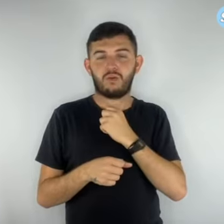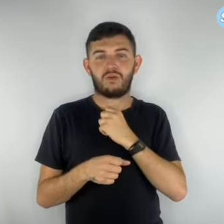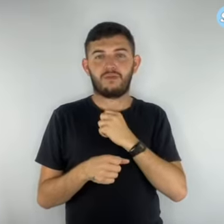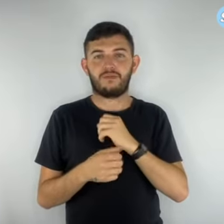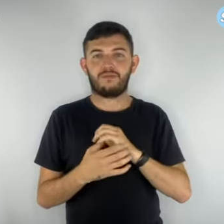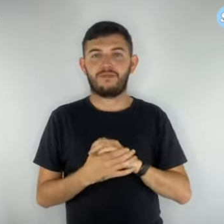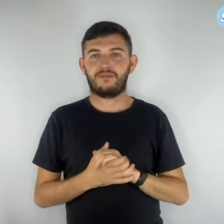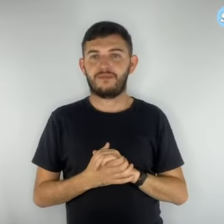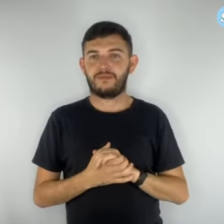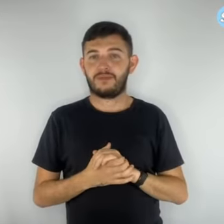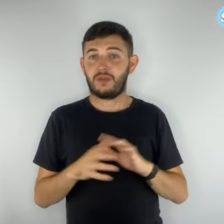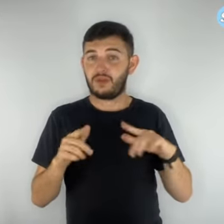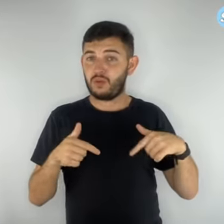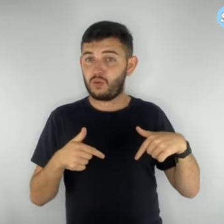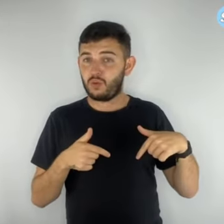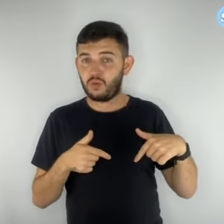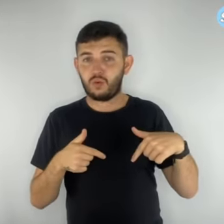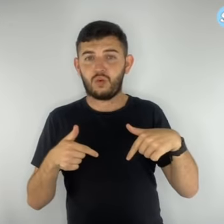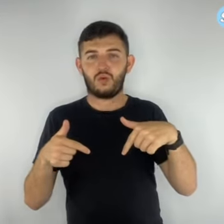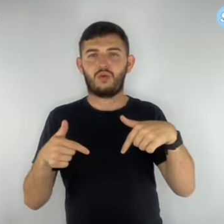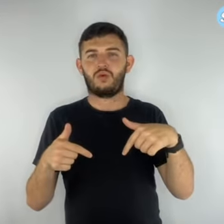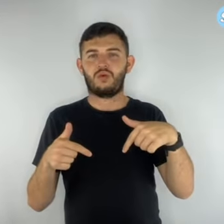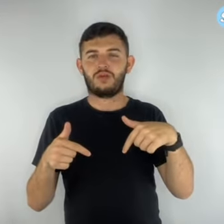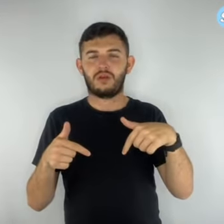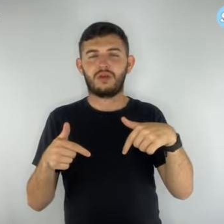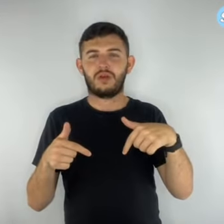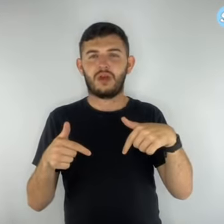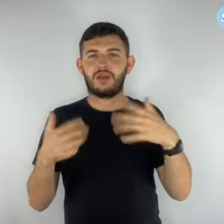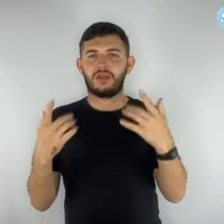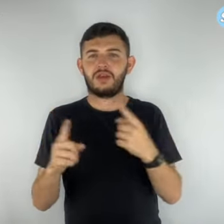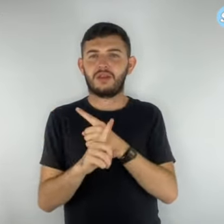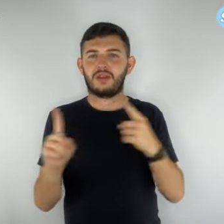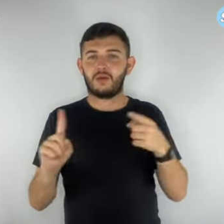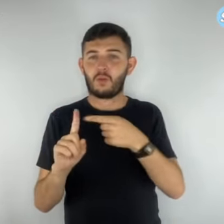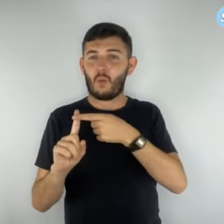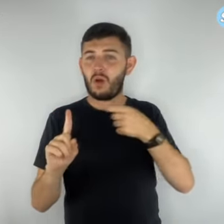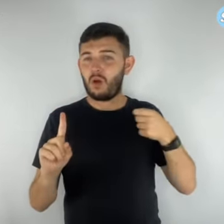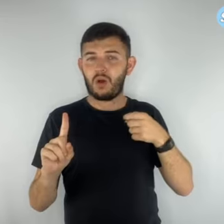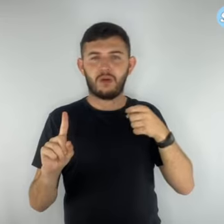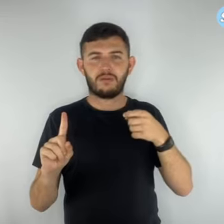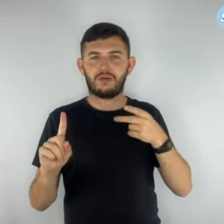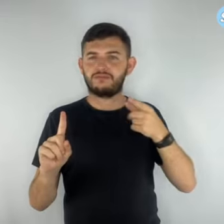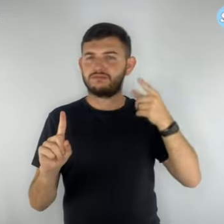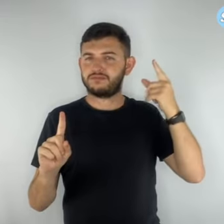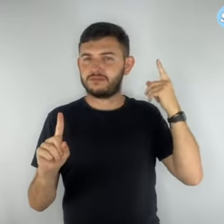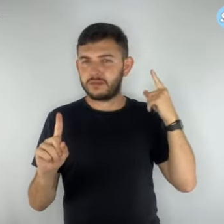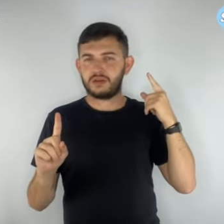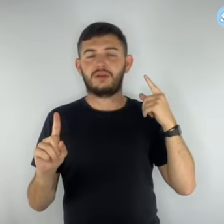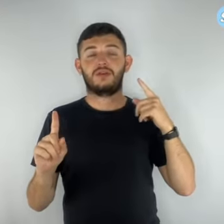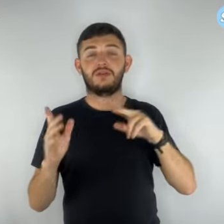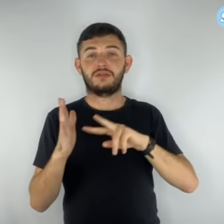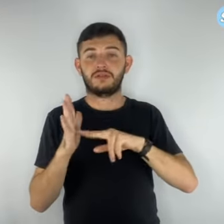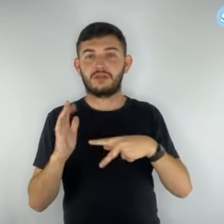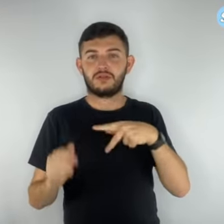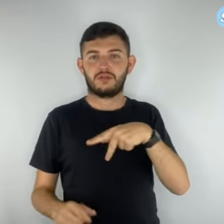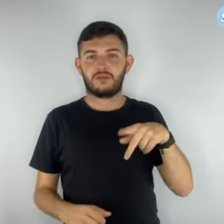a essa farsa é antigo. A diretoria do sindicato já denunciou várias vezes a situação à polícia